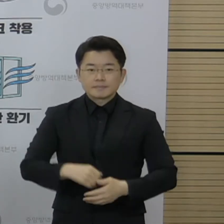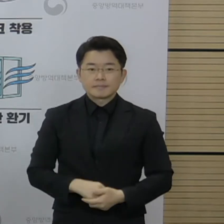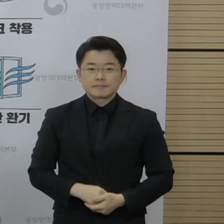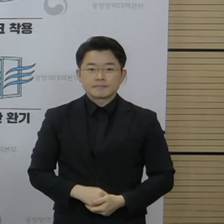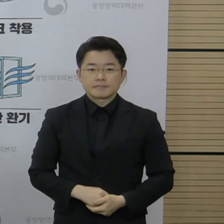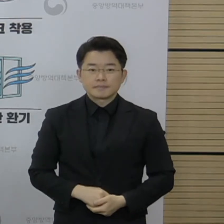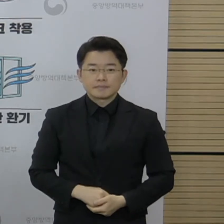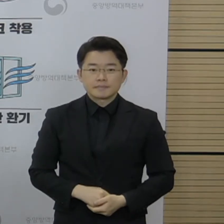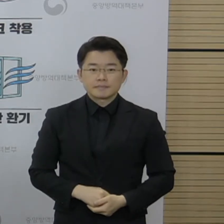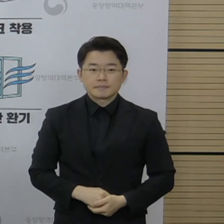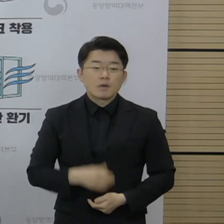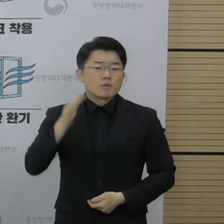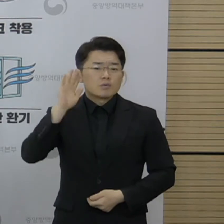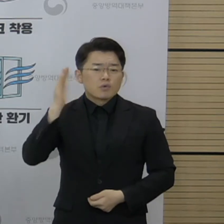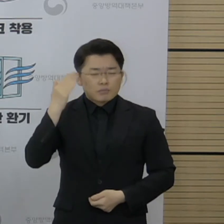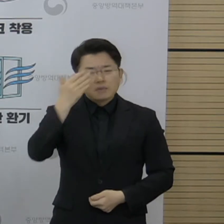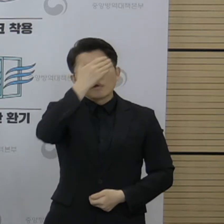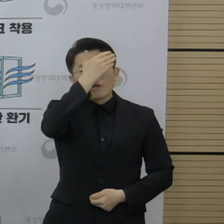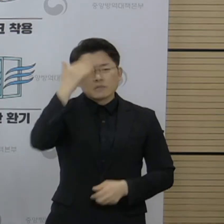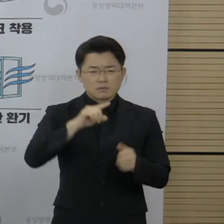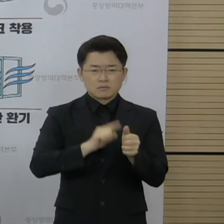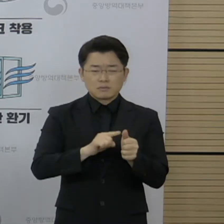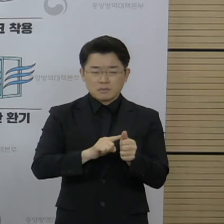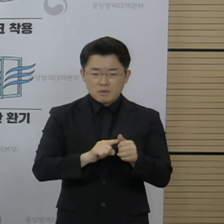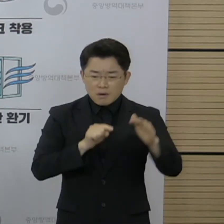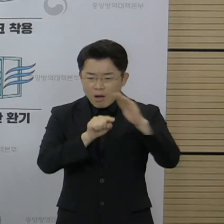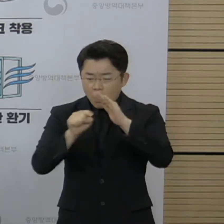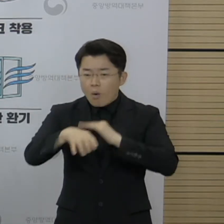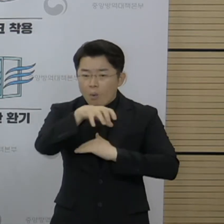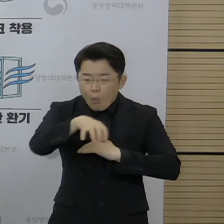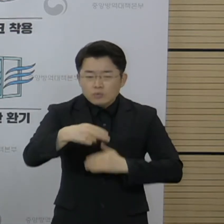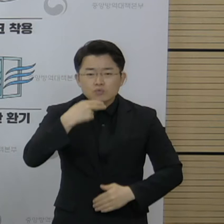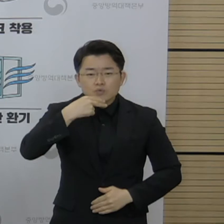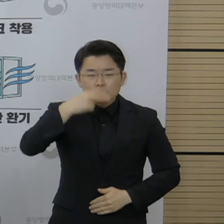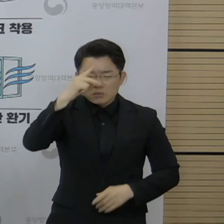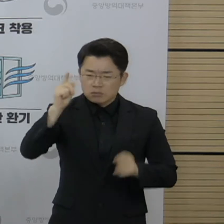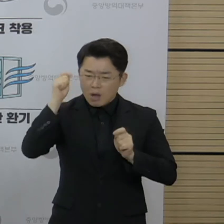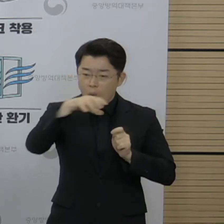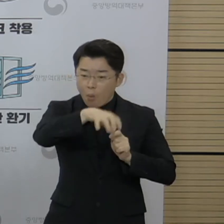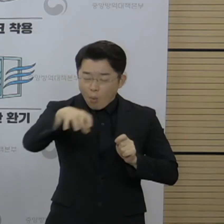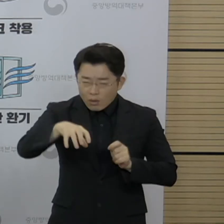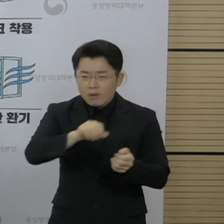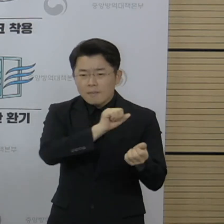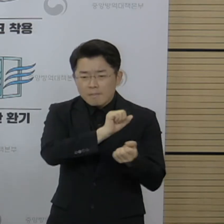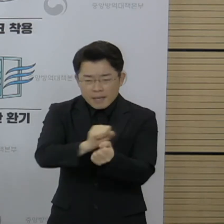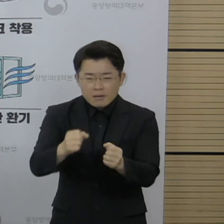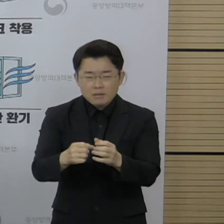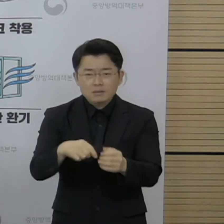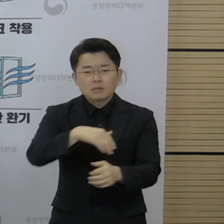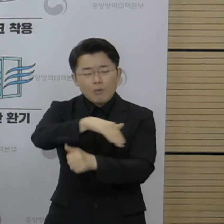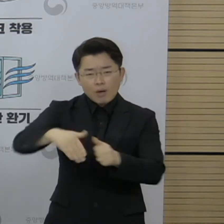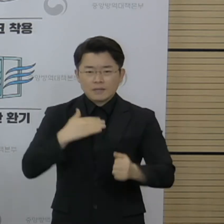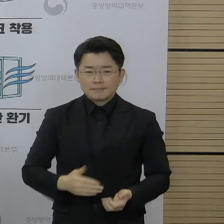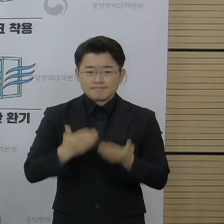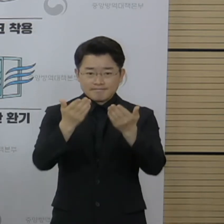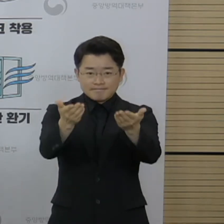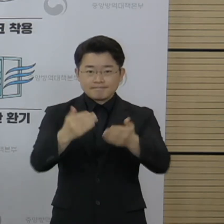최근 젊은 층이 주로 이용하는 주점, 클럽과 관련된 발생 사례에 대해서 설명드리도록 하겠습니다.